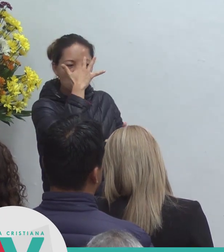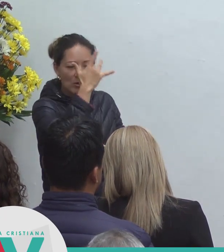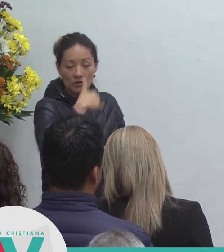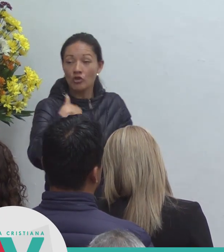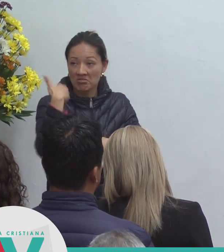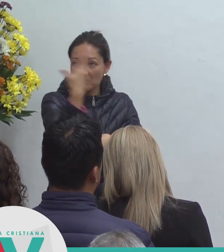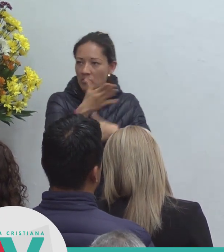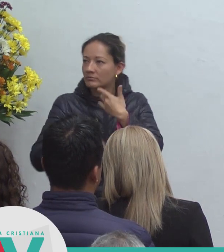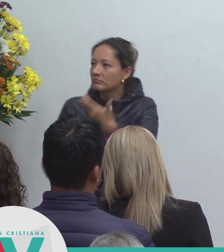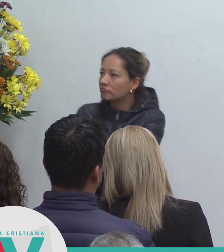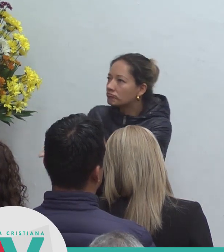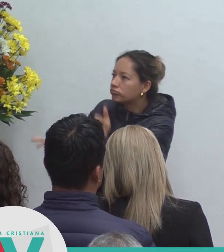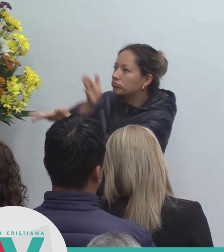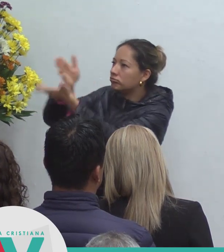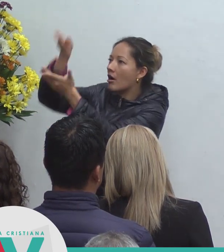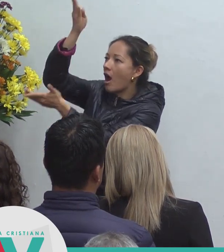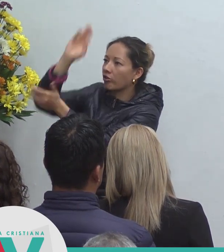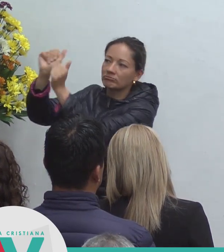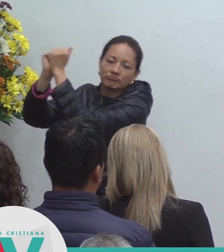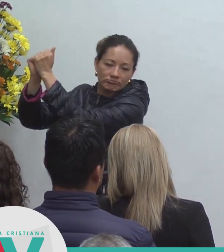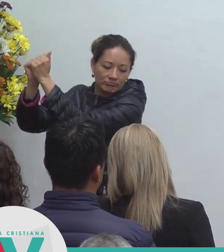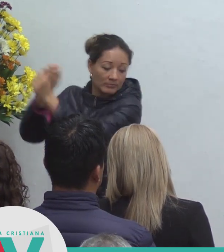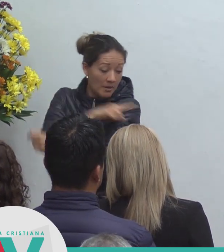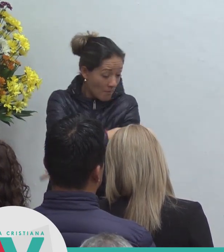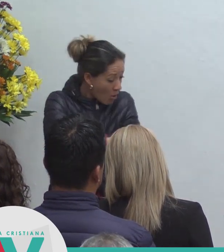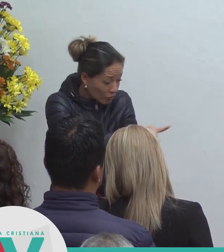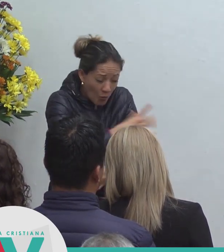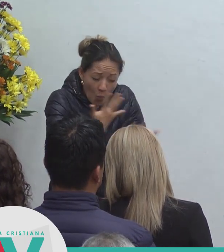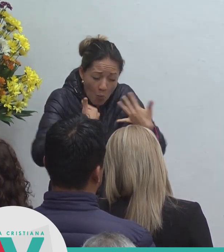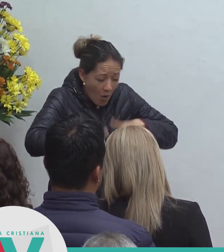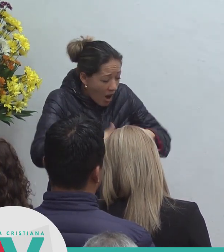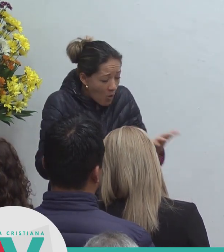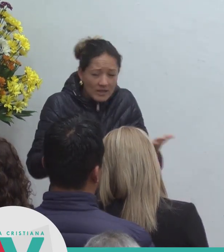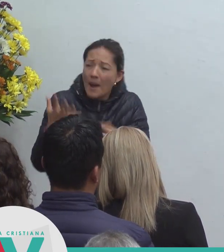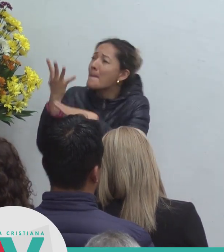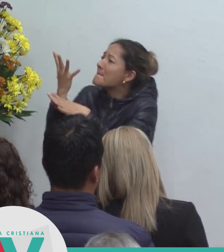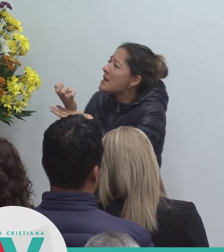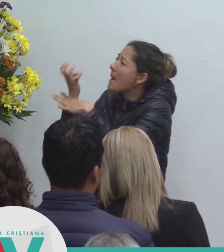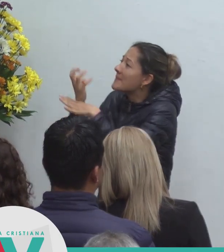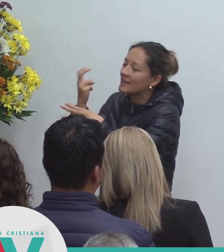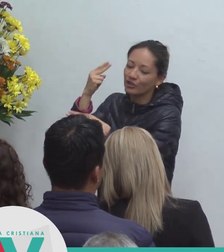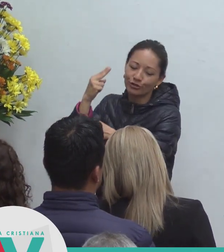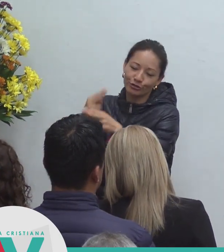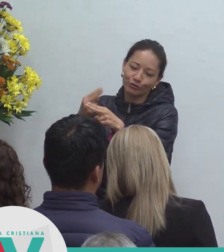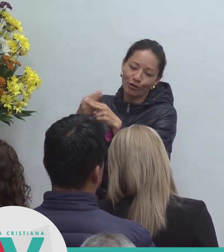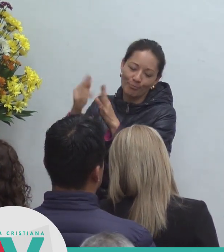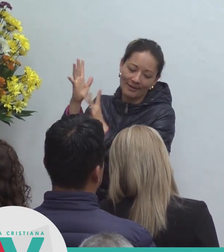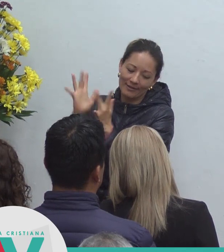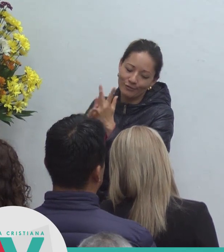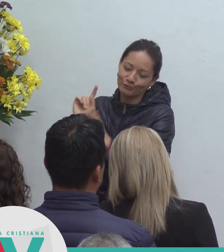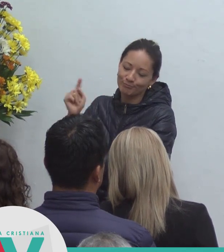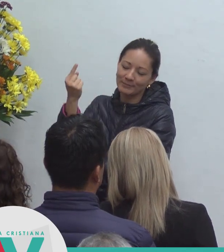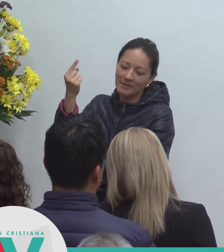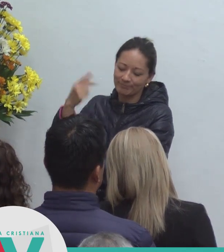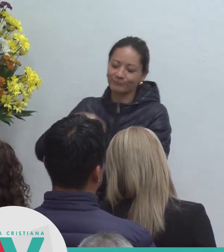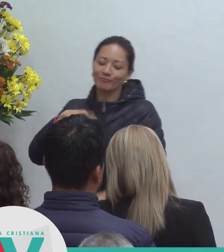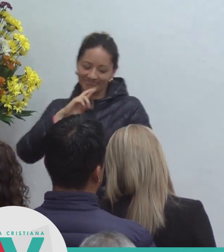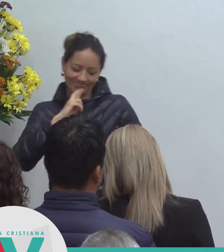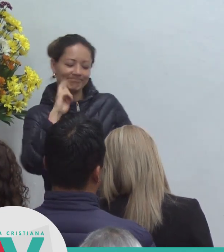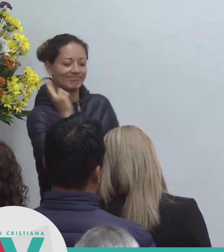pidieres al padre en mi nombre lo haré para que el padre sea glorificado en el hijo si algo pidieres en mi nombre yo